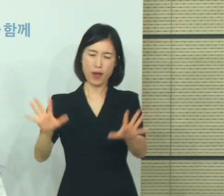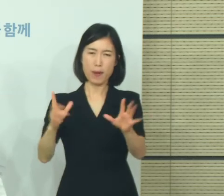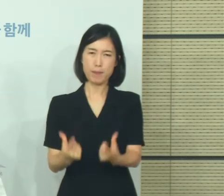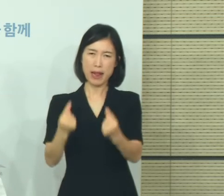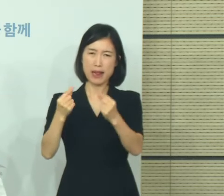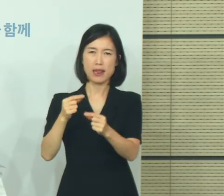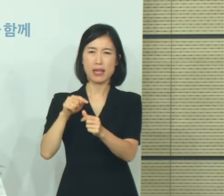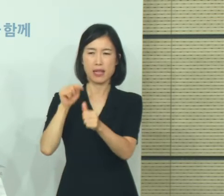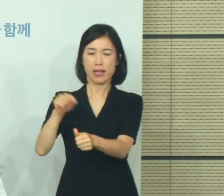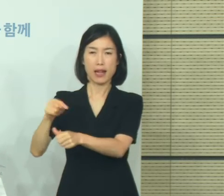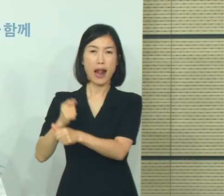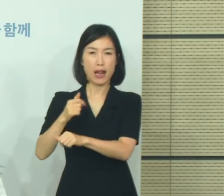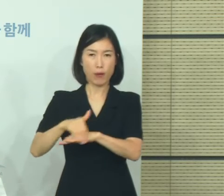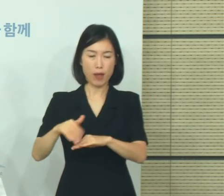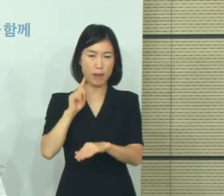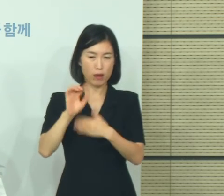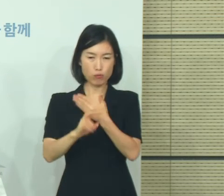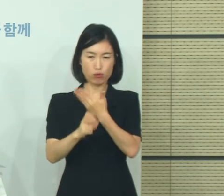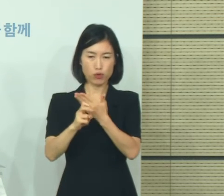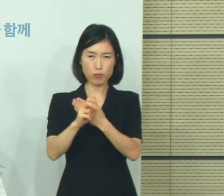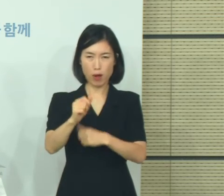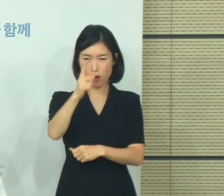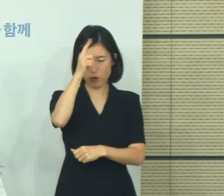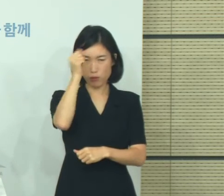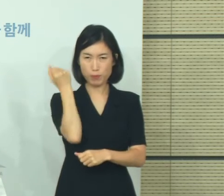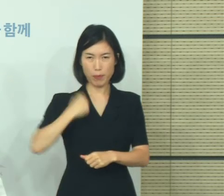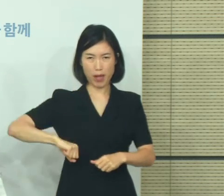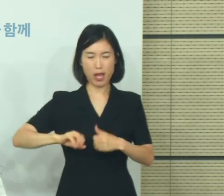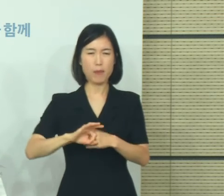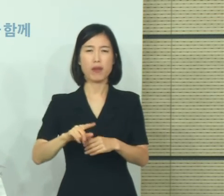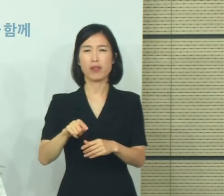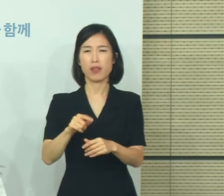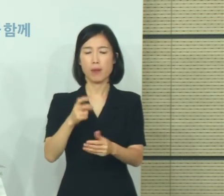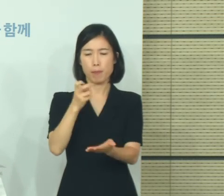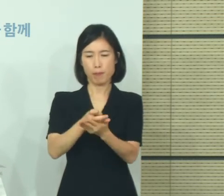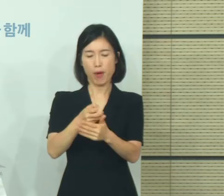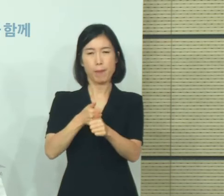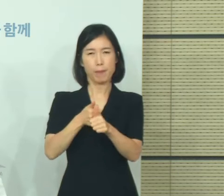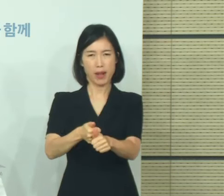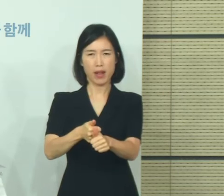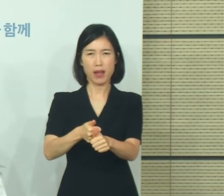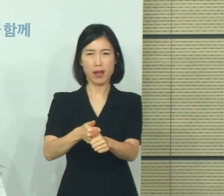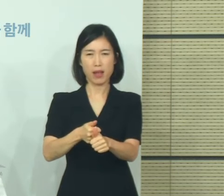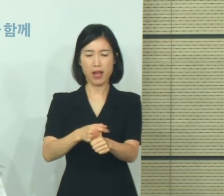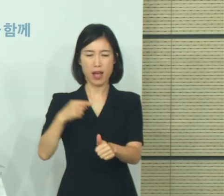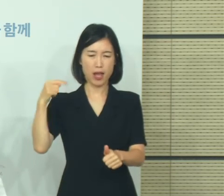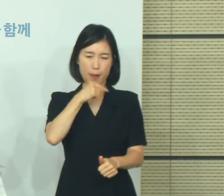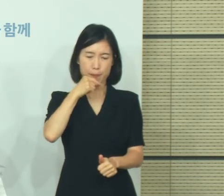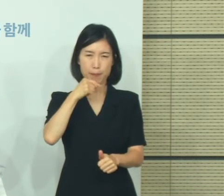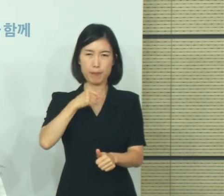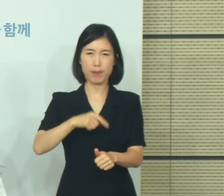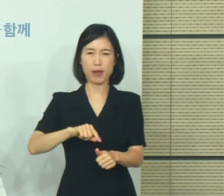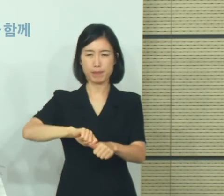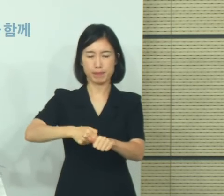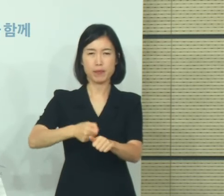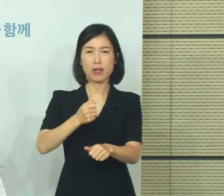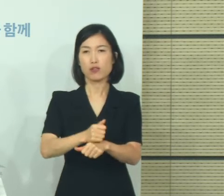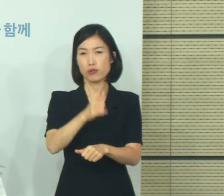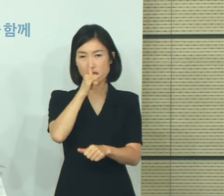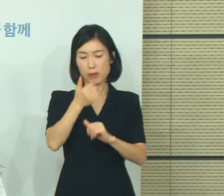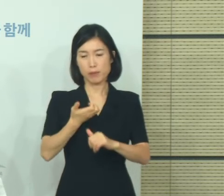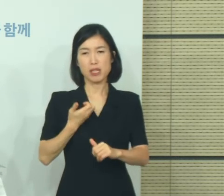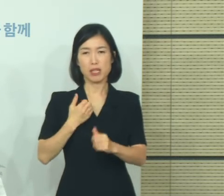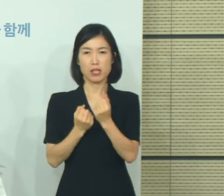대한 불법 행위는 현장 근거로 원칙으로 법과 원칙에 따라 엄정하게 대응할 것임을 말씀드립니다.